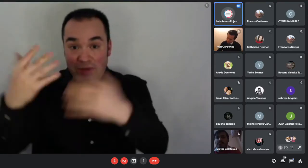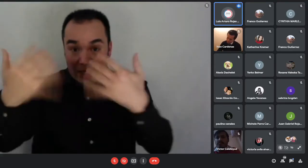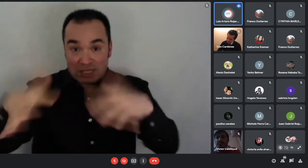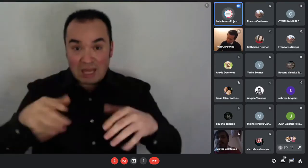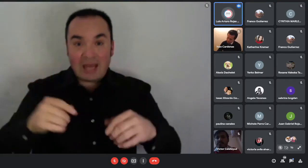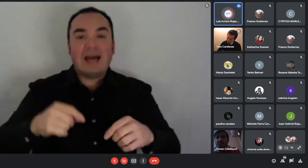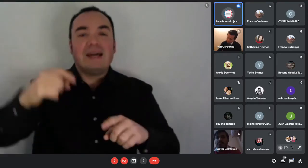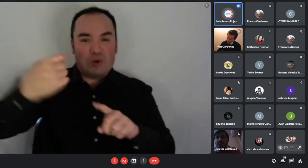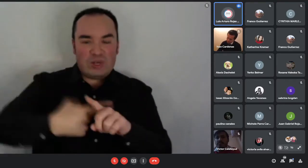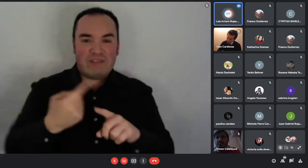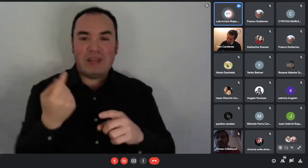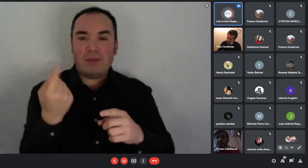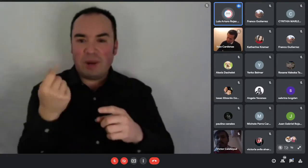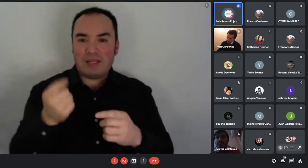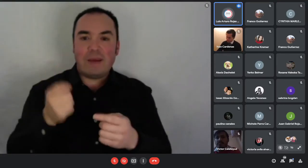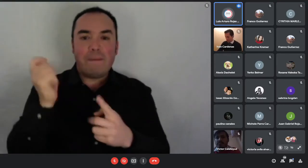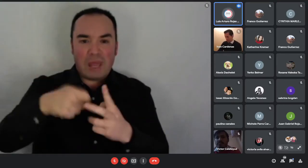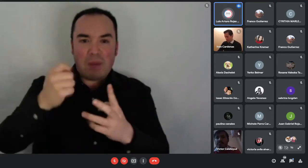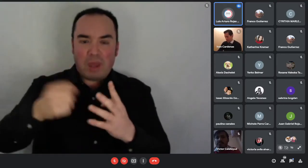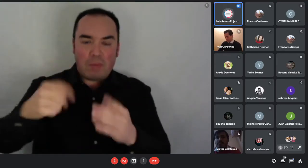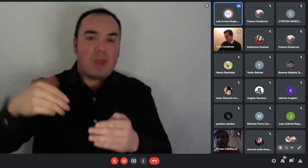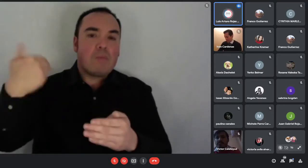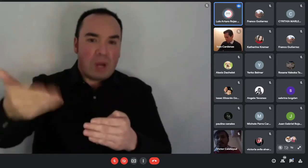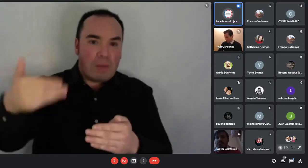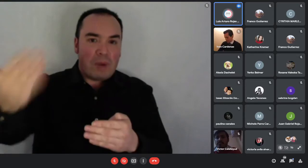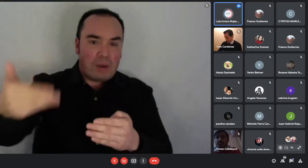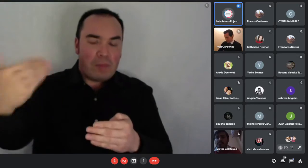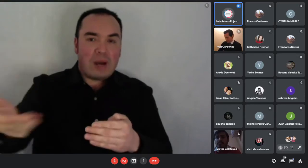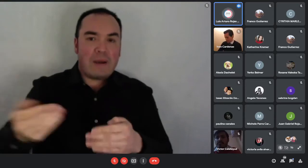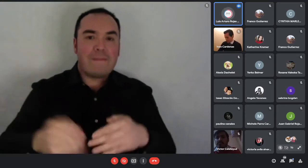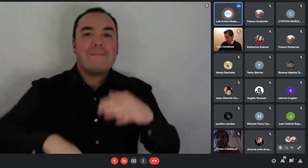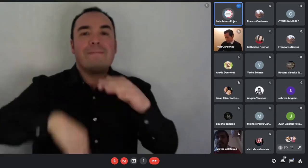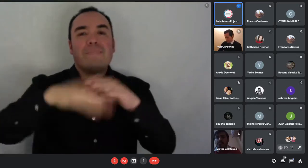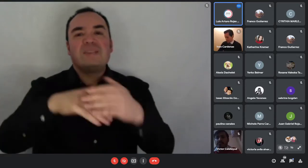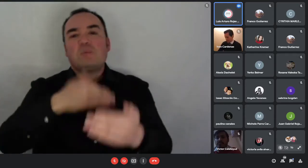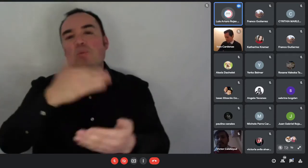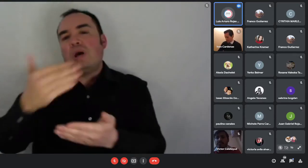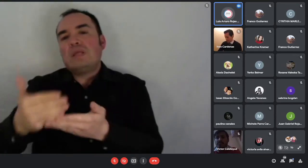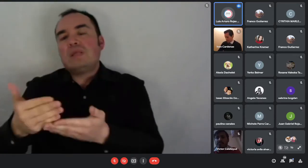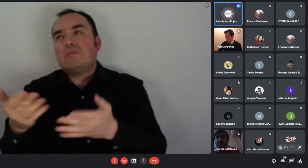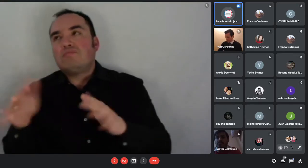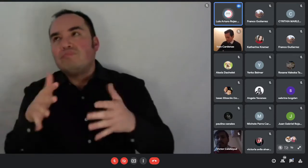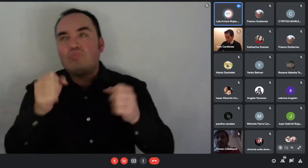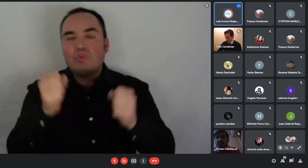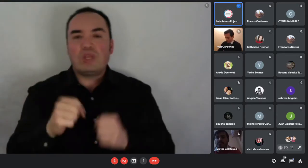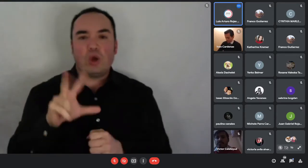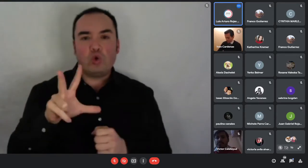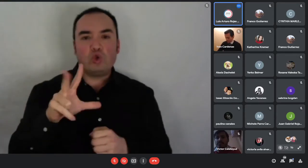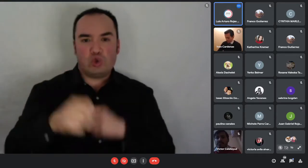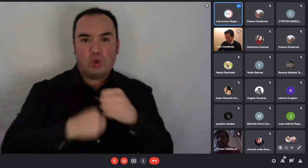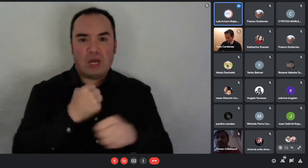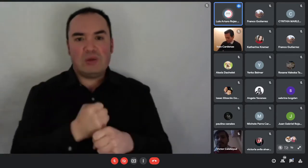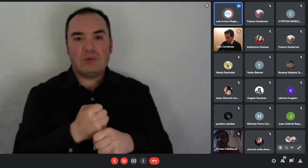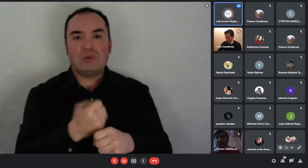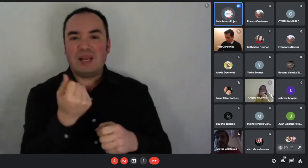hasta un plazo máximo de 8 años para ser aplicado el subsidio. ¿Ya? Entendiendo que entre medio pudiesen haber algunas lagunas.